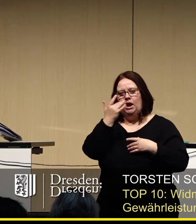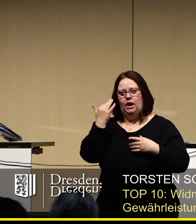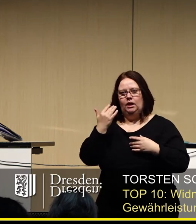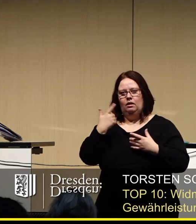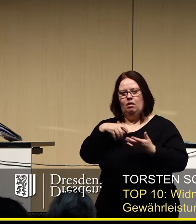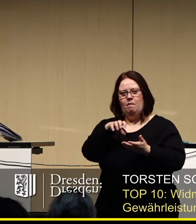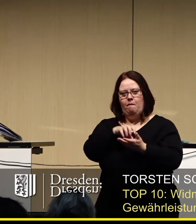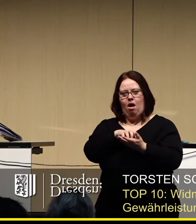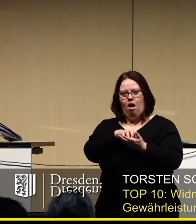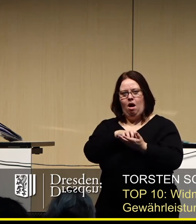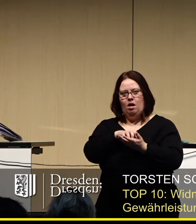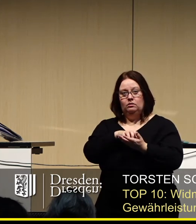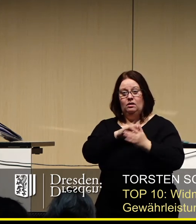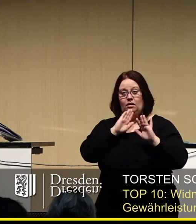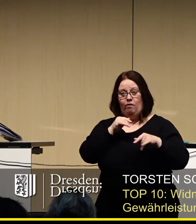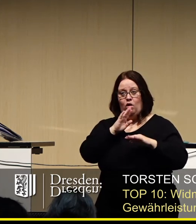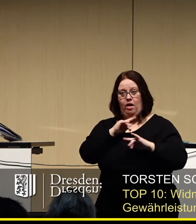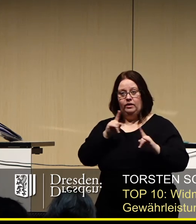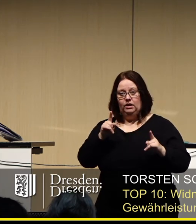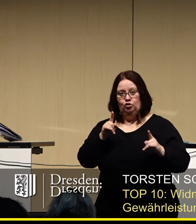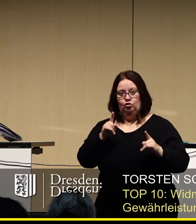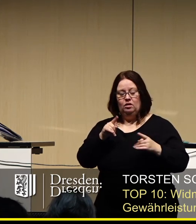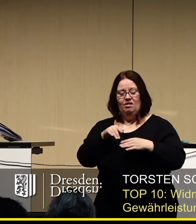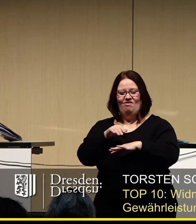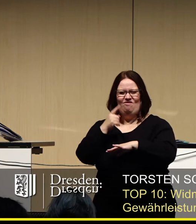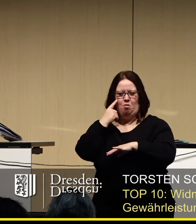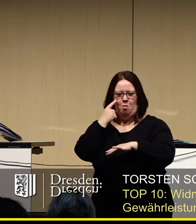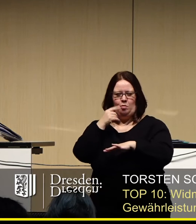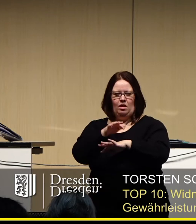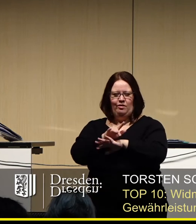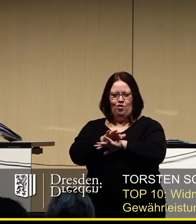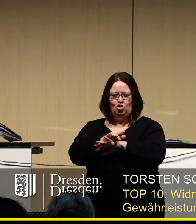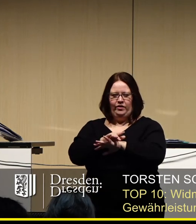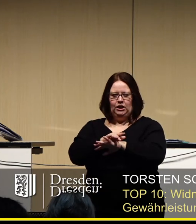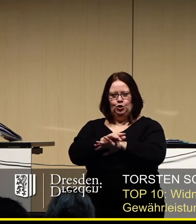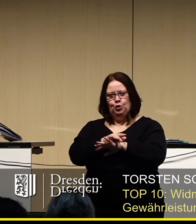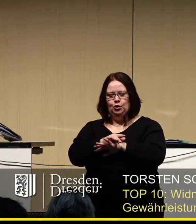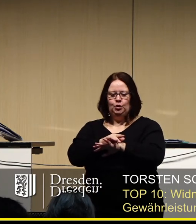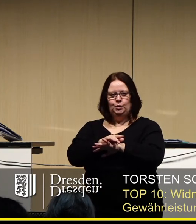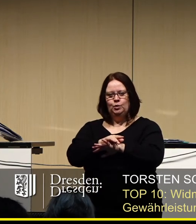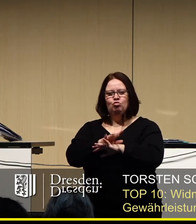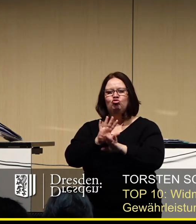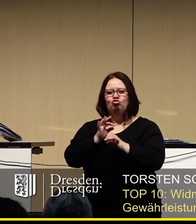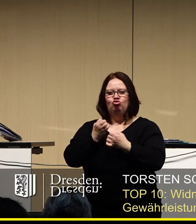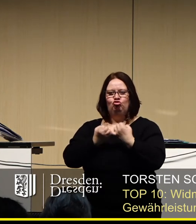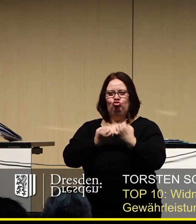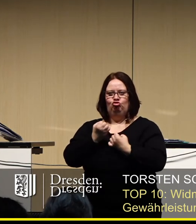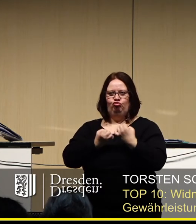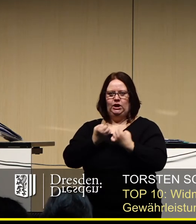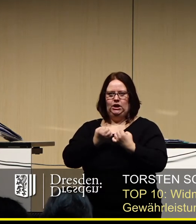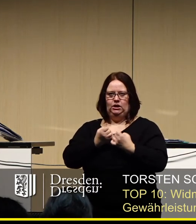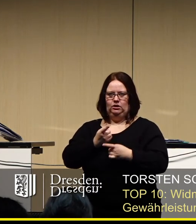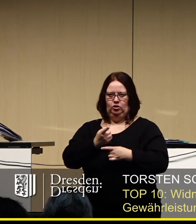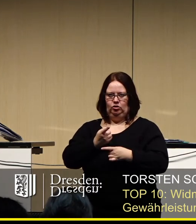Märkte überhaupt ausgerichtet werden können, weil sie wirtschaftlich aktuell sehr, sehr schwierig darstellbar sind.